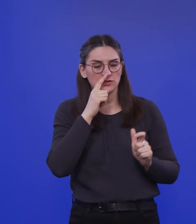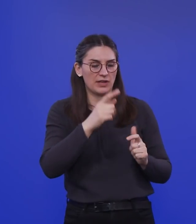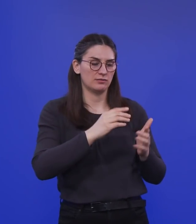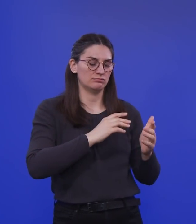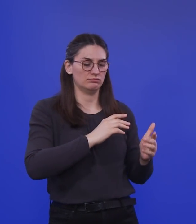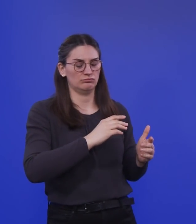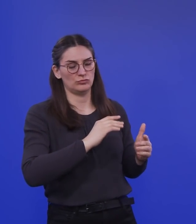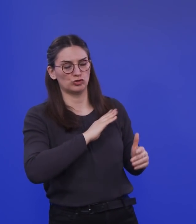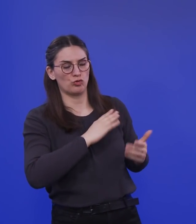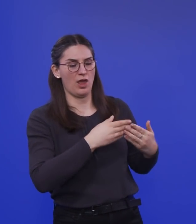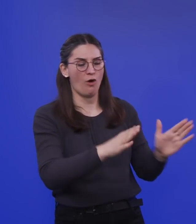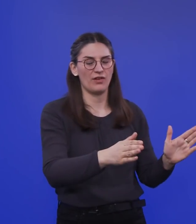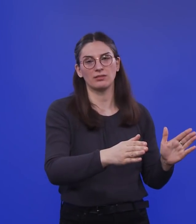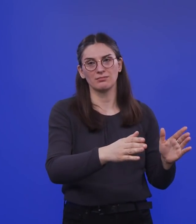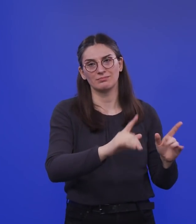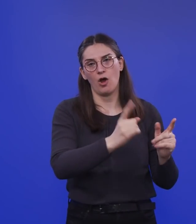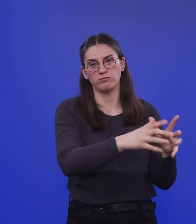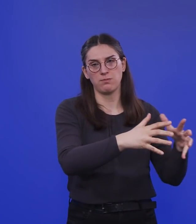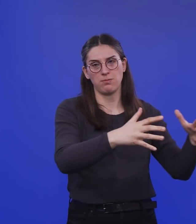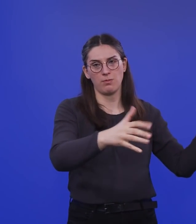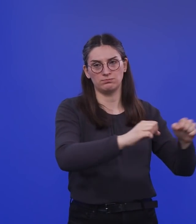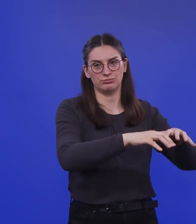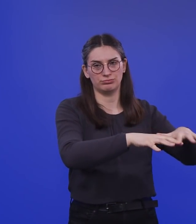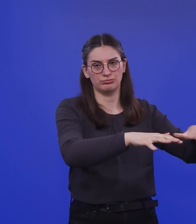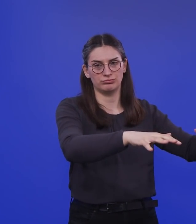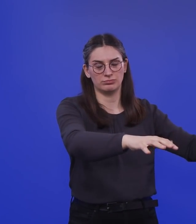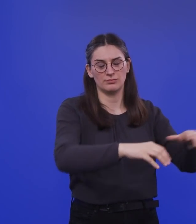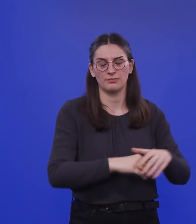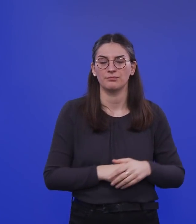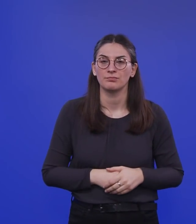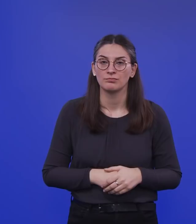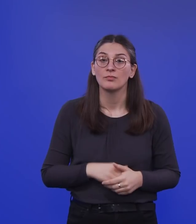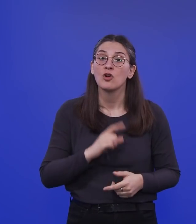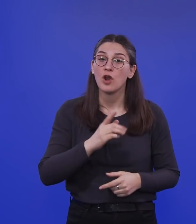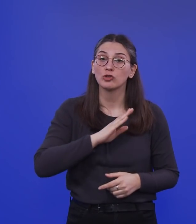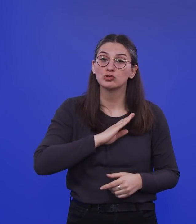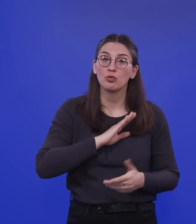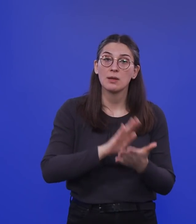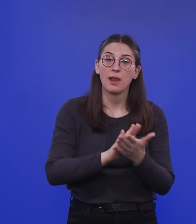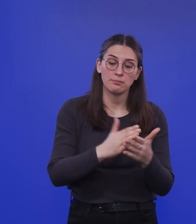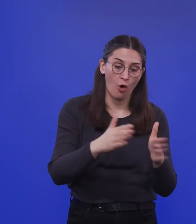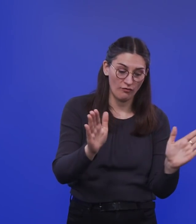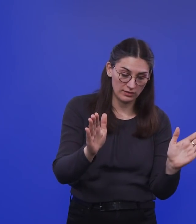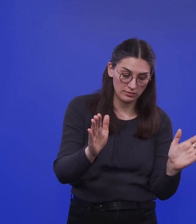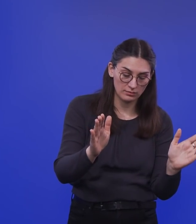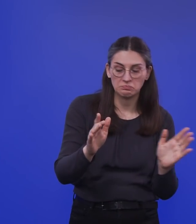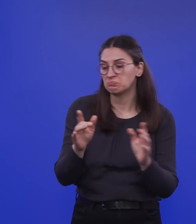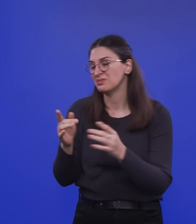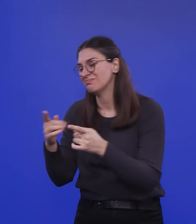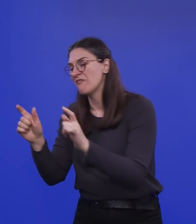vermehrt sich das auch. Und wenn man die Schulen eben offen lässt, während man andere Teile des Freizeitlebens bei